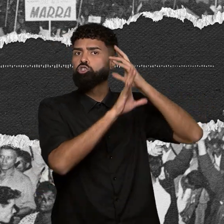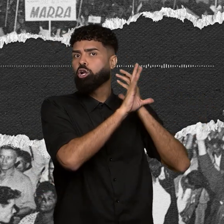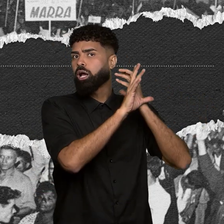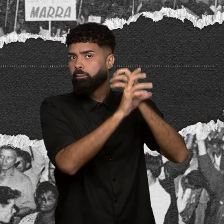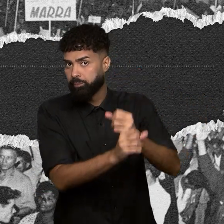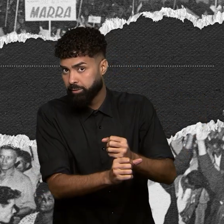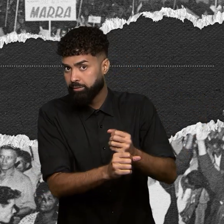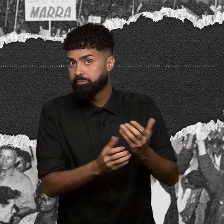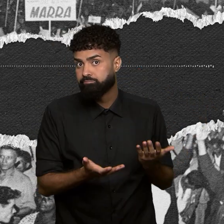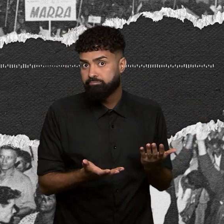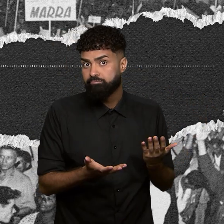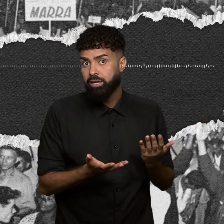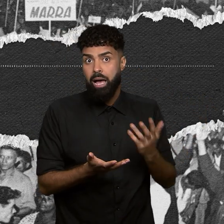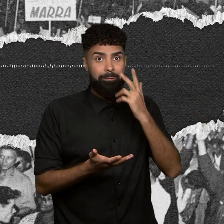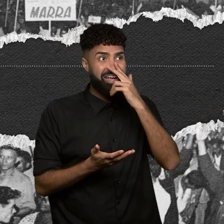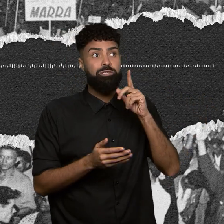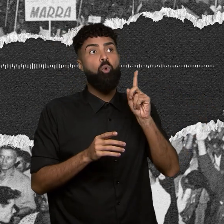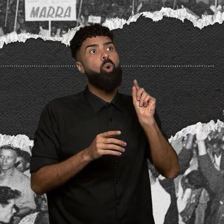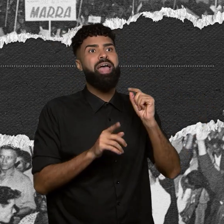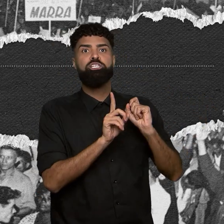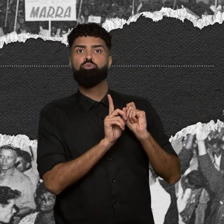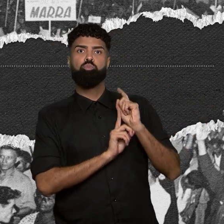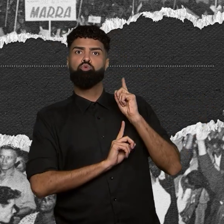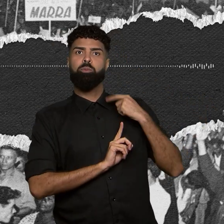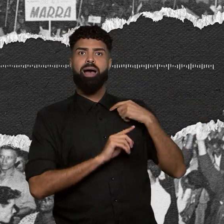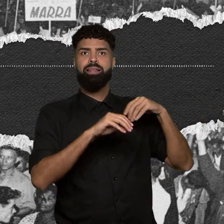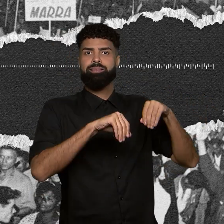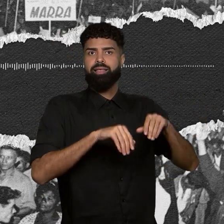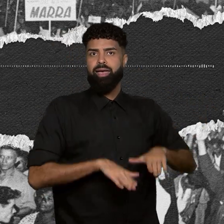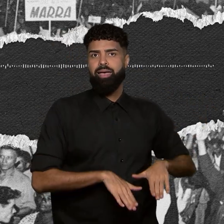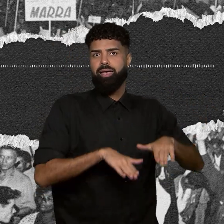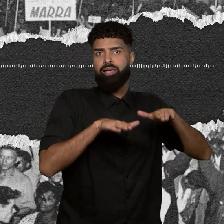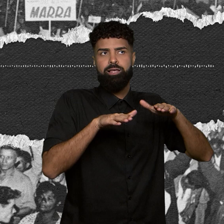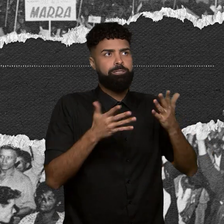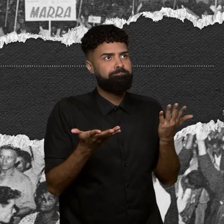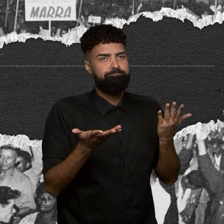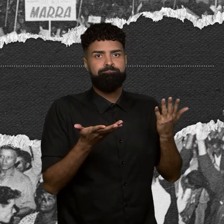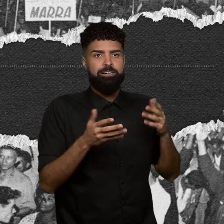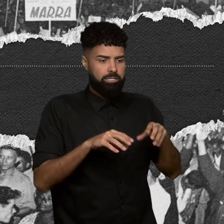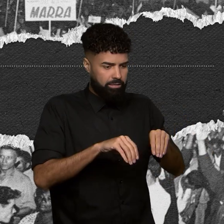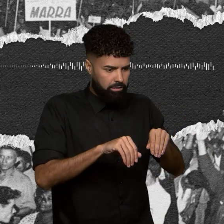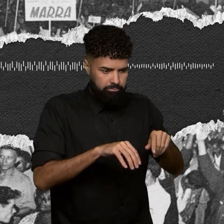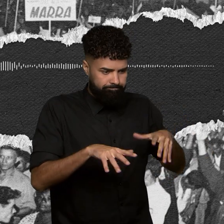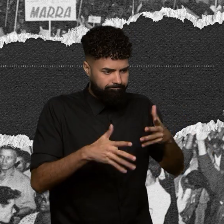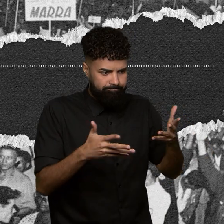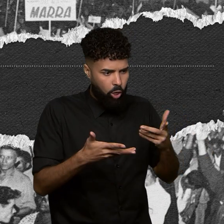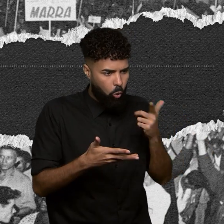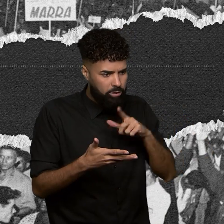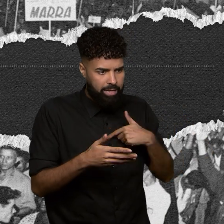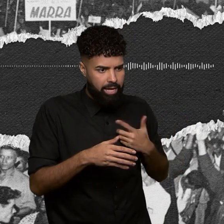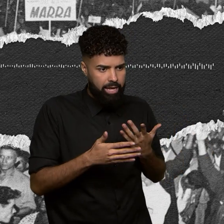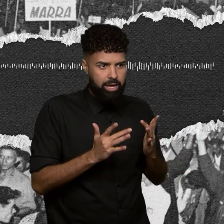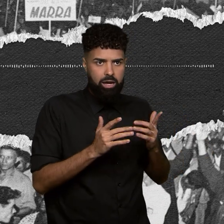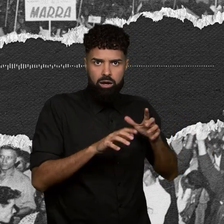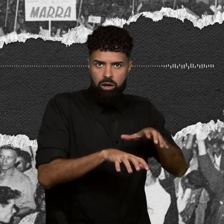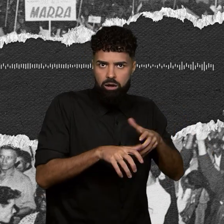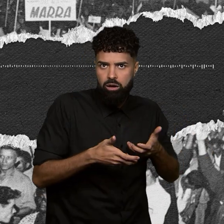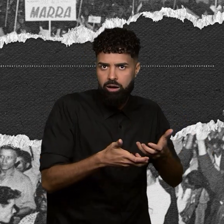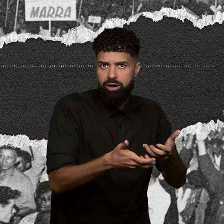historicamente, expulso das suas terras, sem acesso a elas, desde a lei da terra de